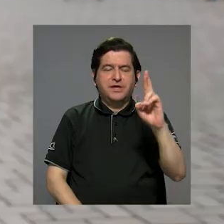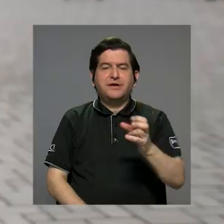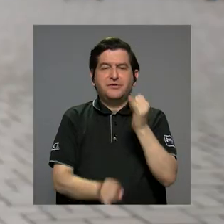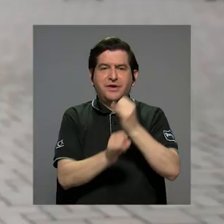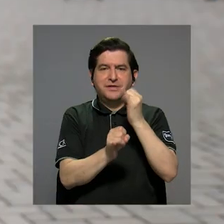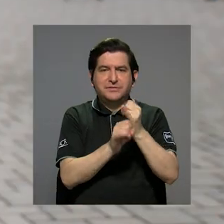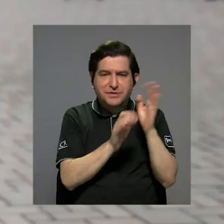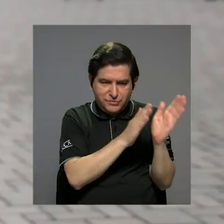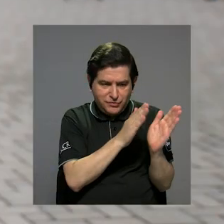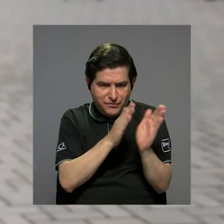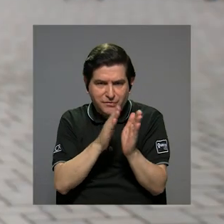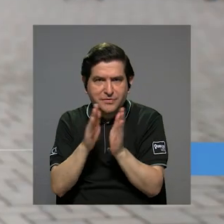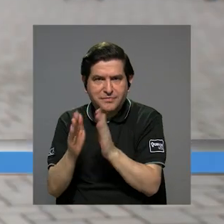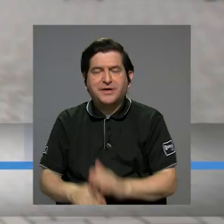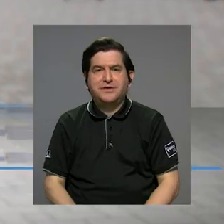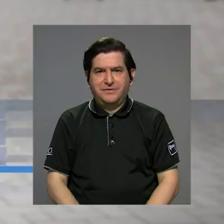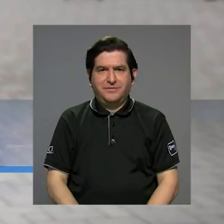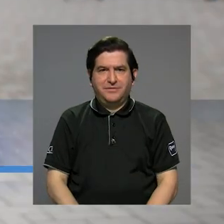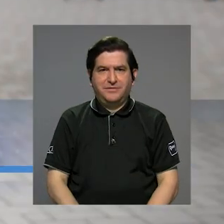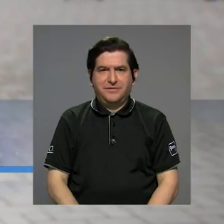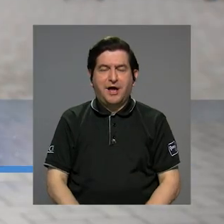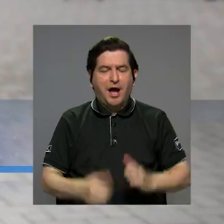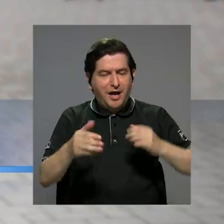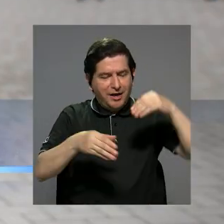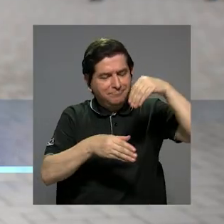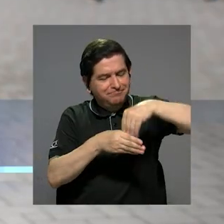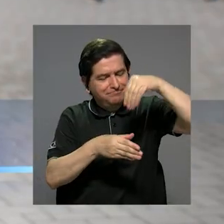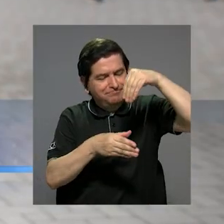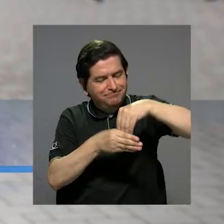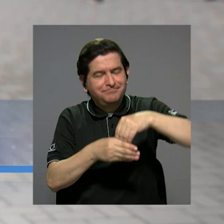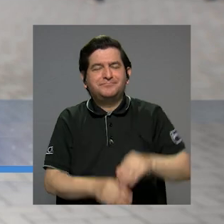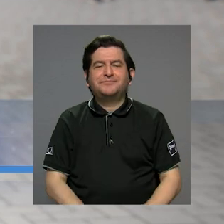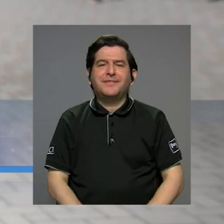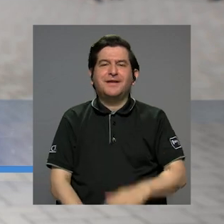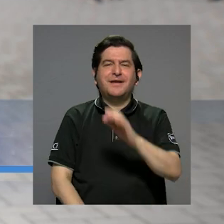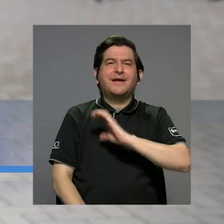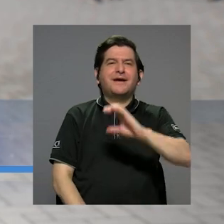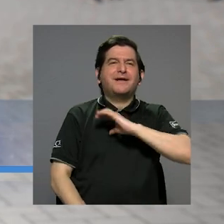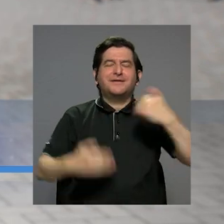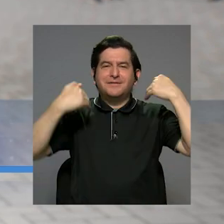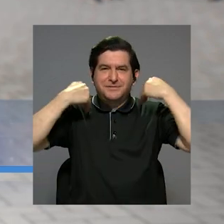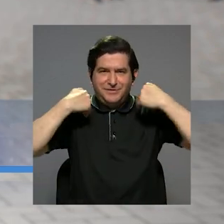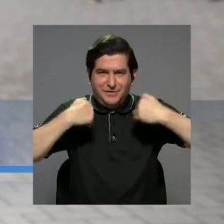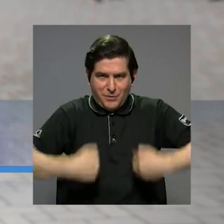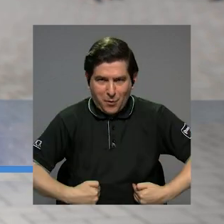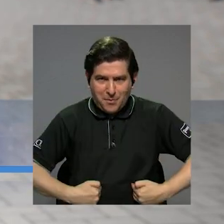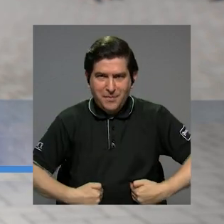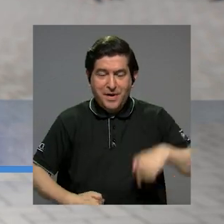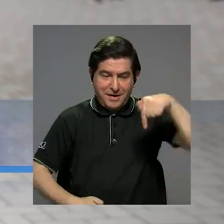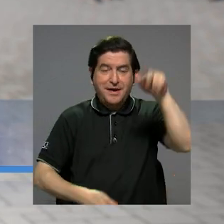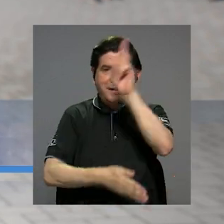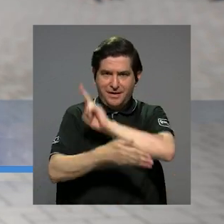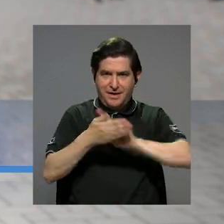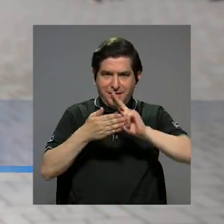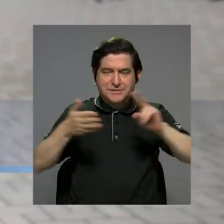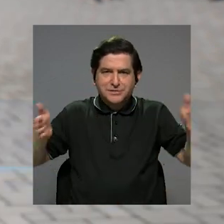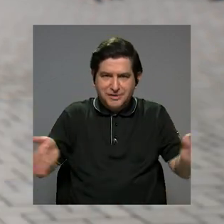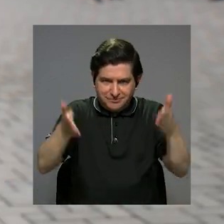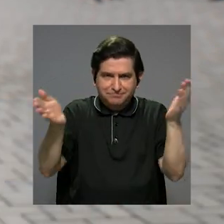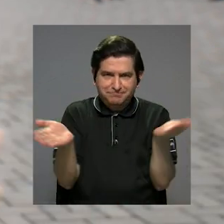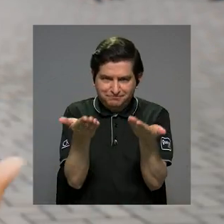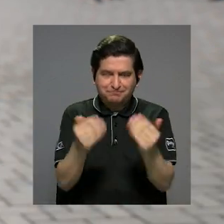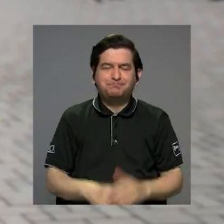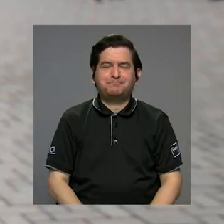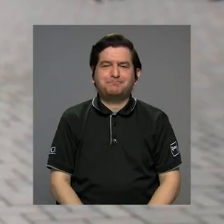institución de formación pues aporta esa humanidad que esta casa de estudios pues promueve.